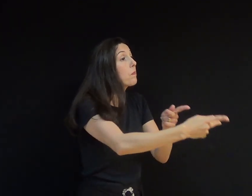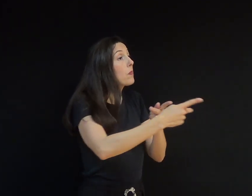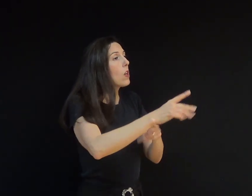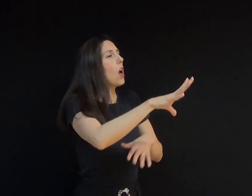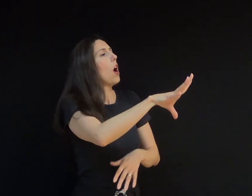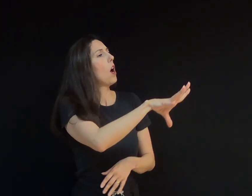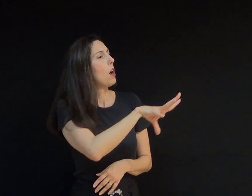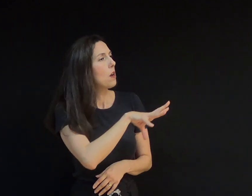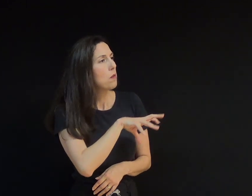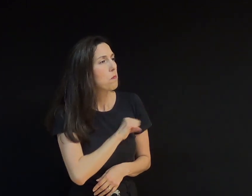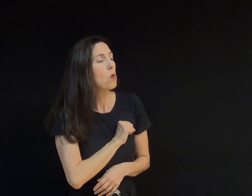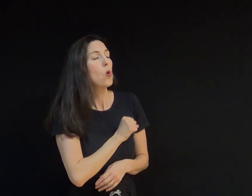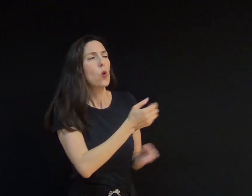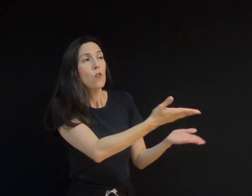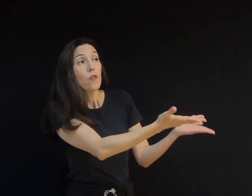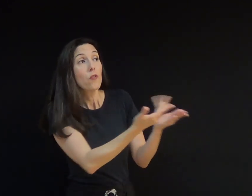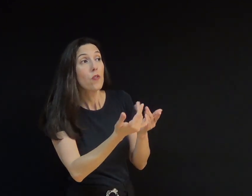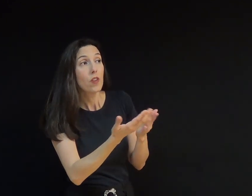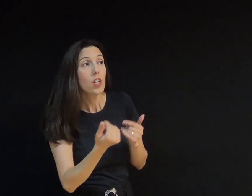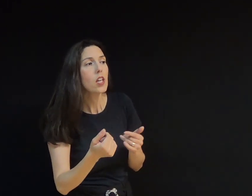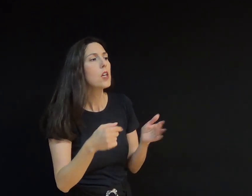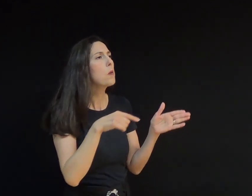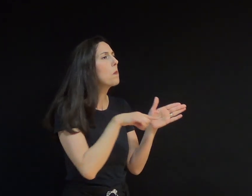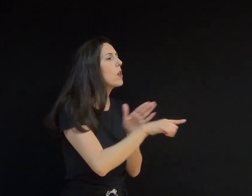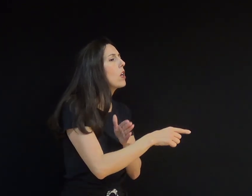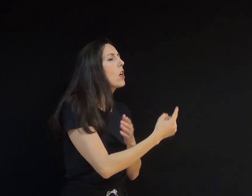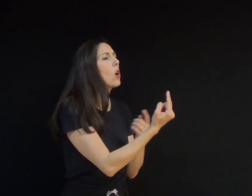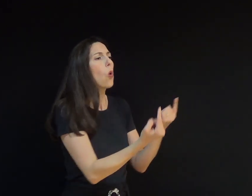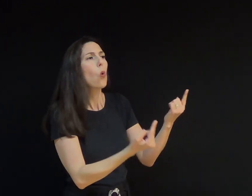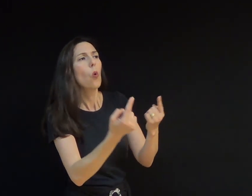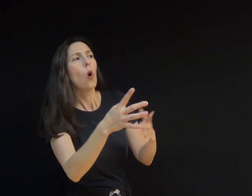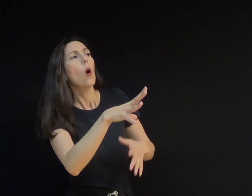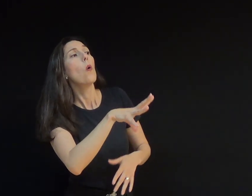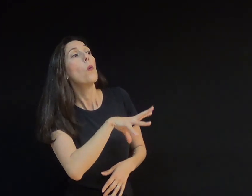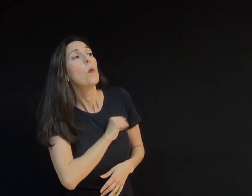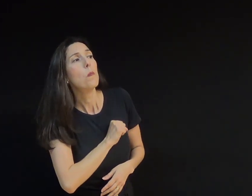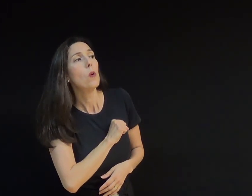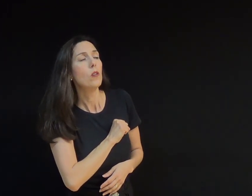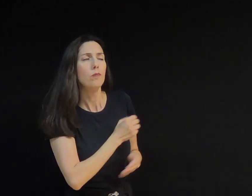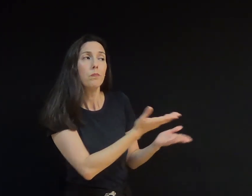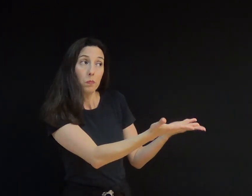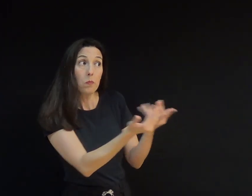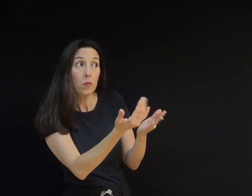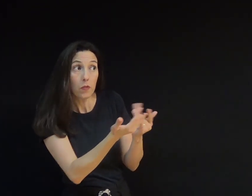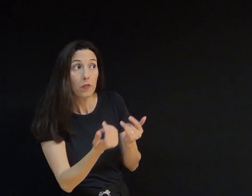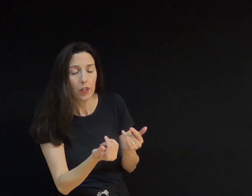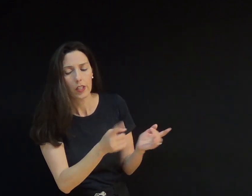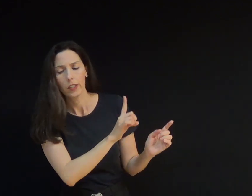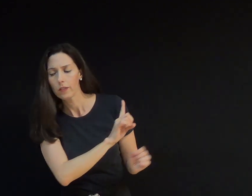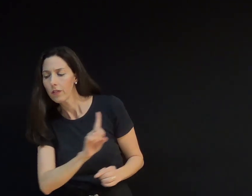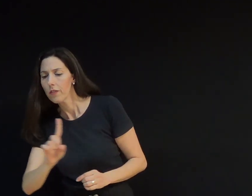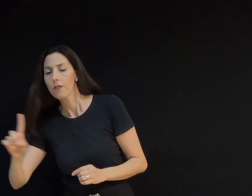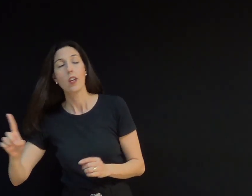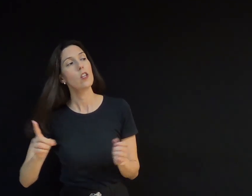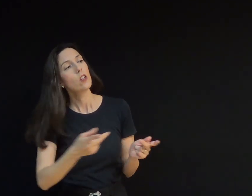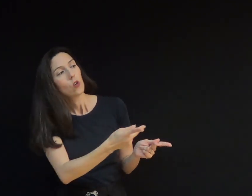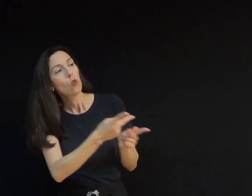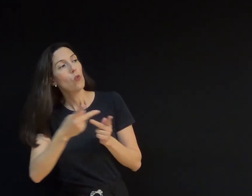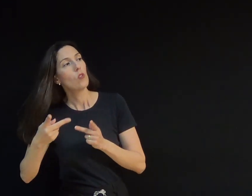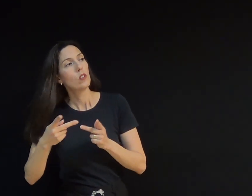saiu e perguntou aos três homens. Qual de vocês é o amor? Por favor, entre e seja nosso convidado. O amor